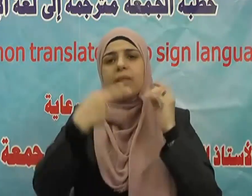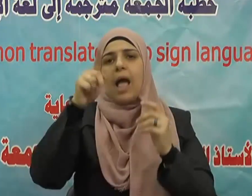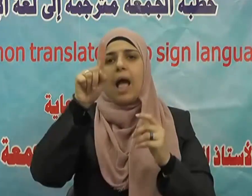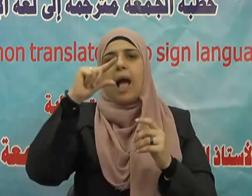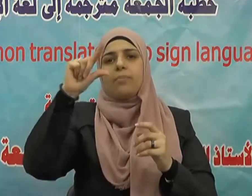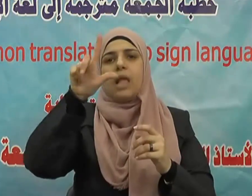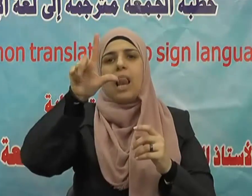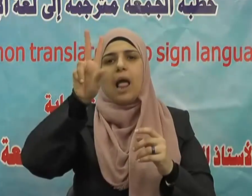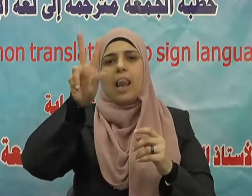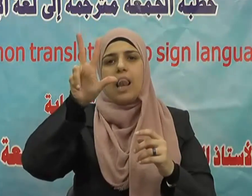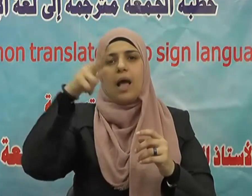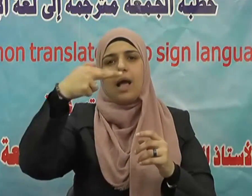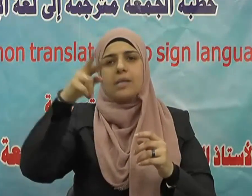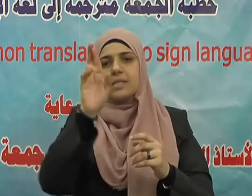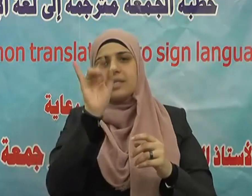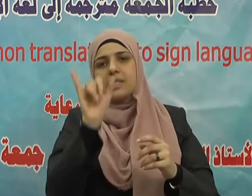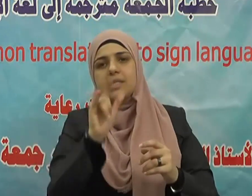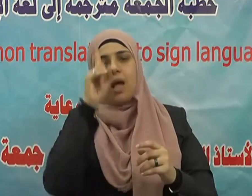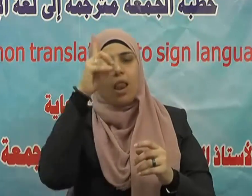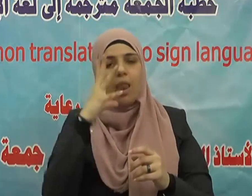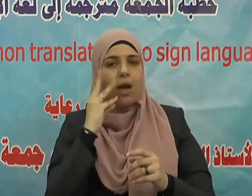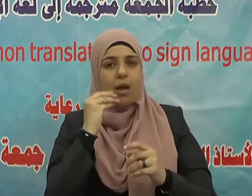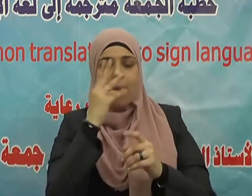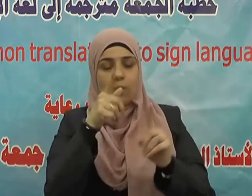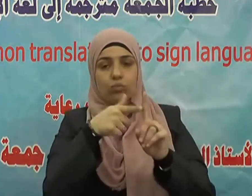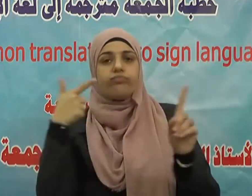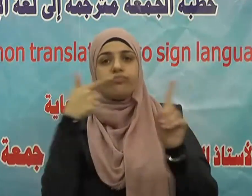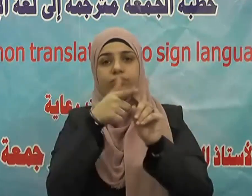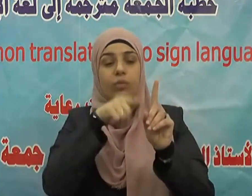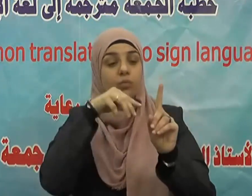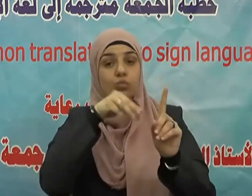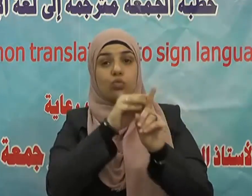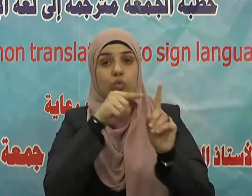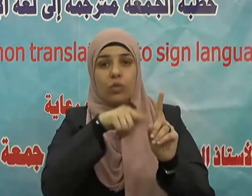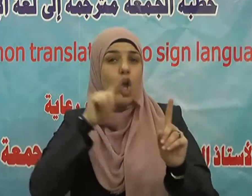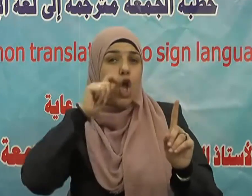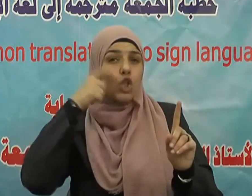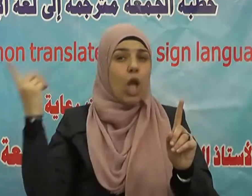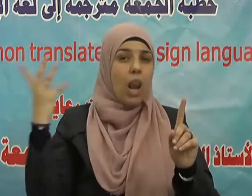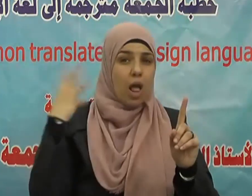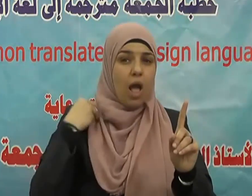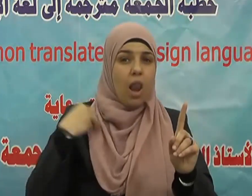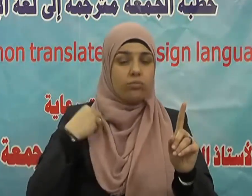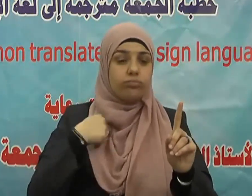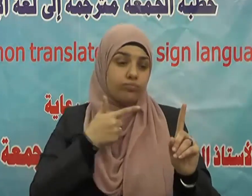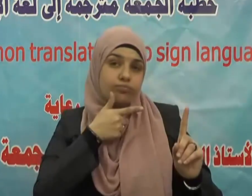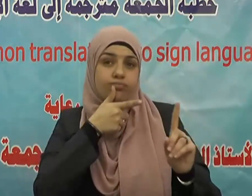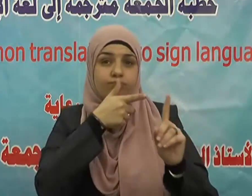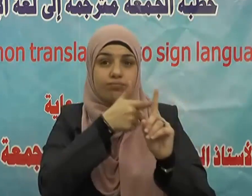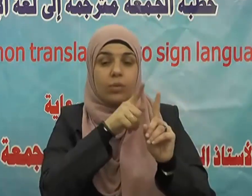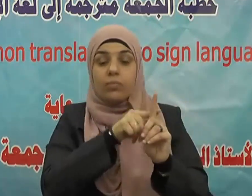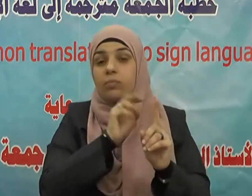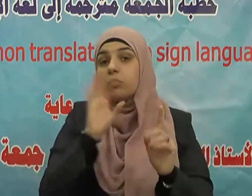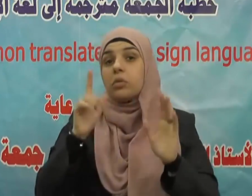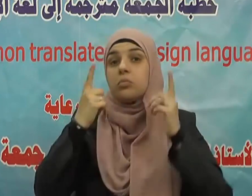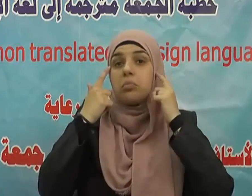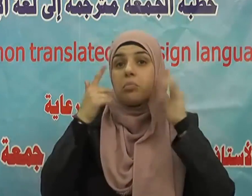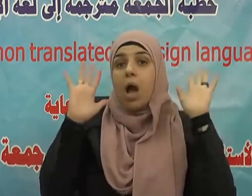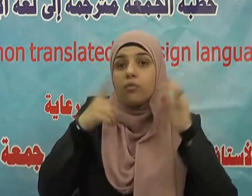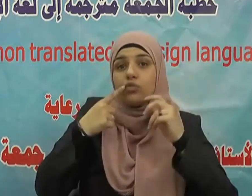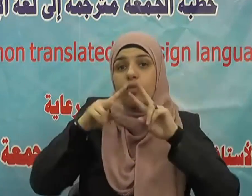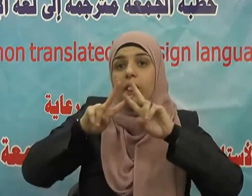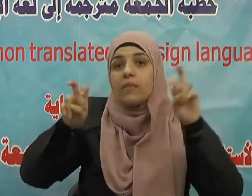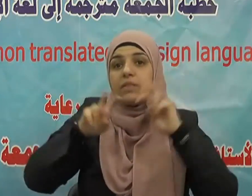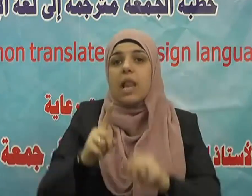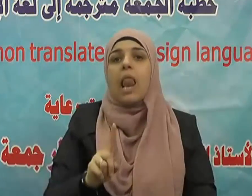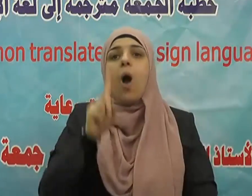ووصفه بالنبأ اليقين لم يأخذ كلامه مسلما وإنما